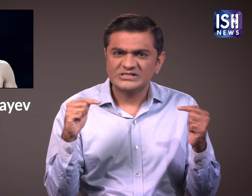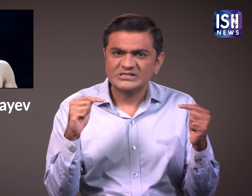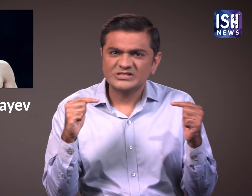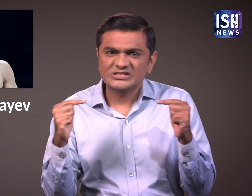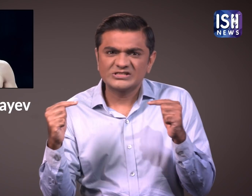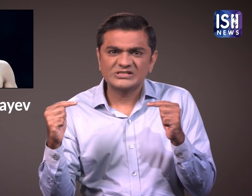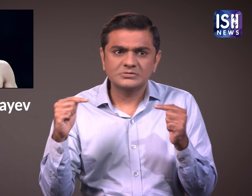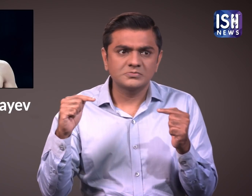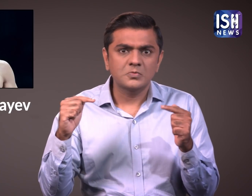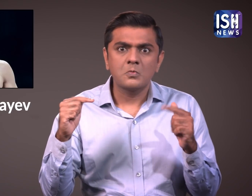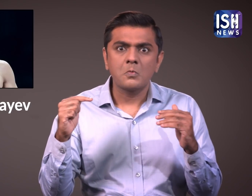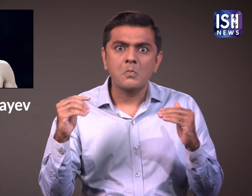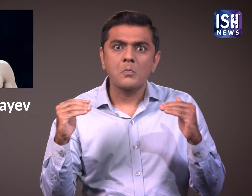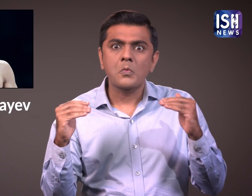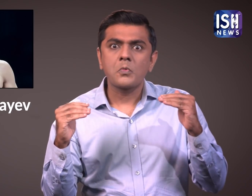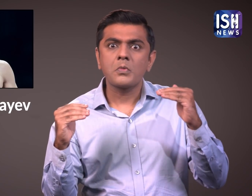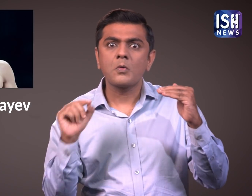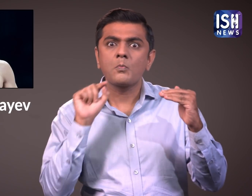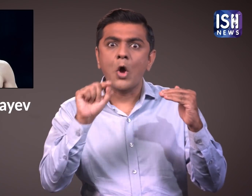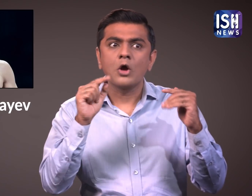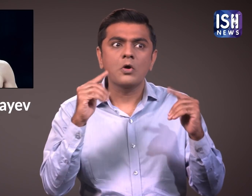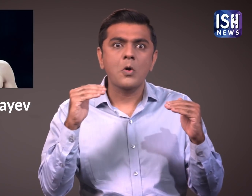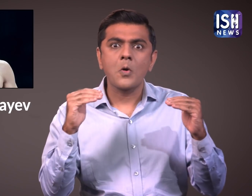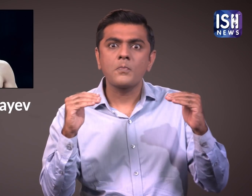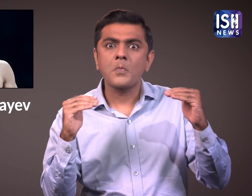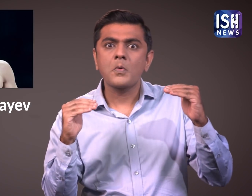यहां एक कड़ा मुकाबला था और सनेव आगे